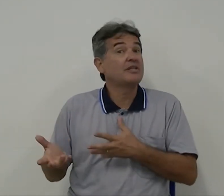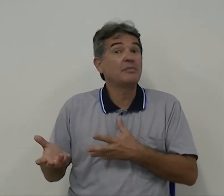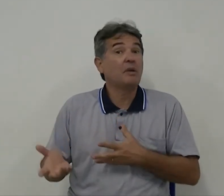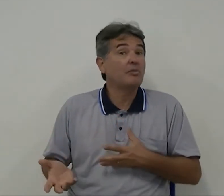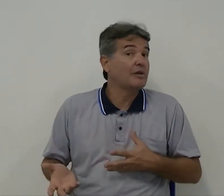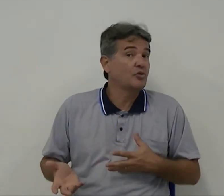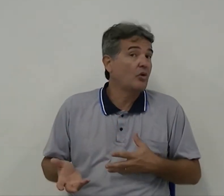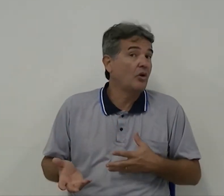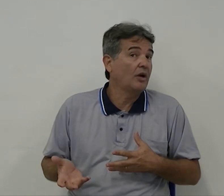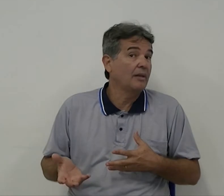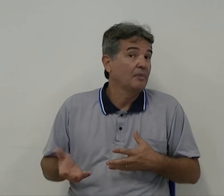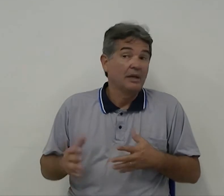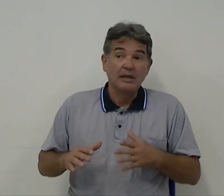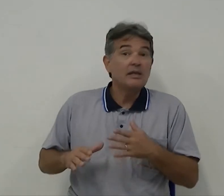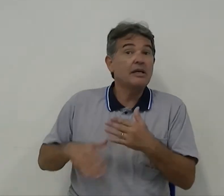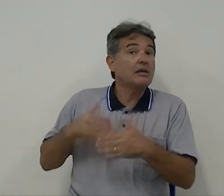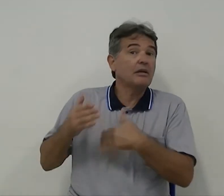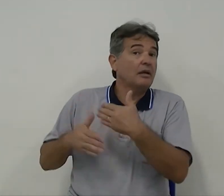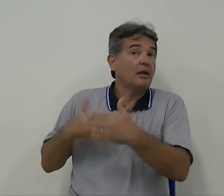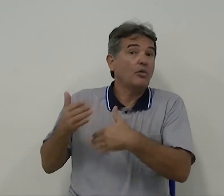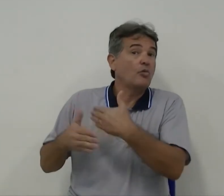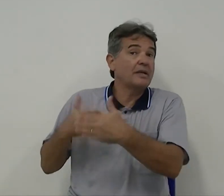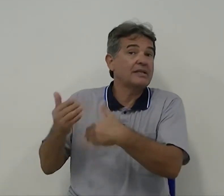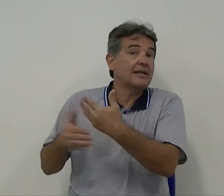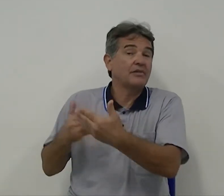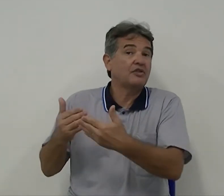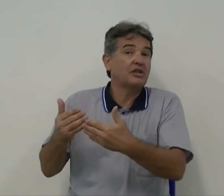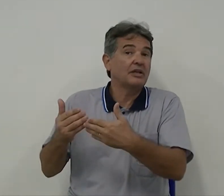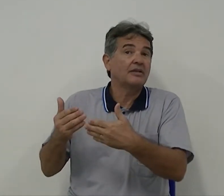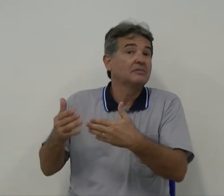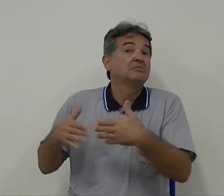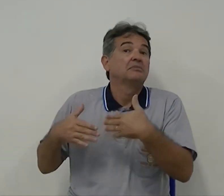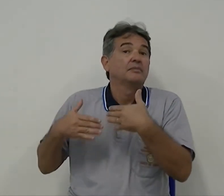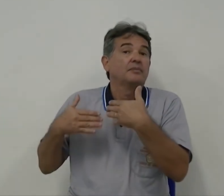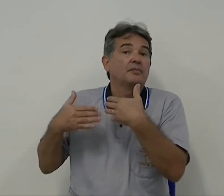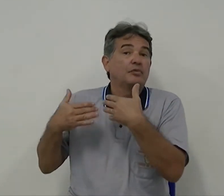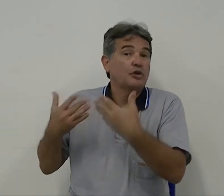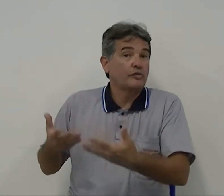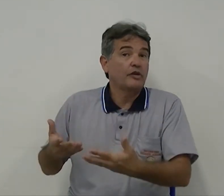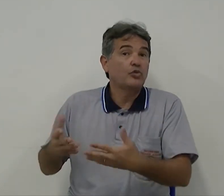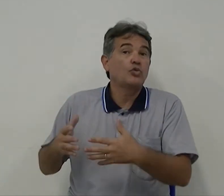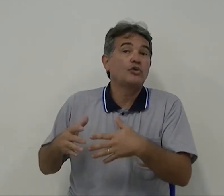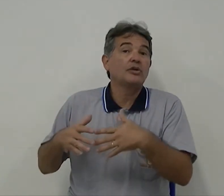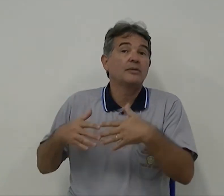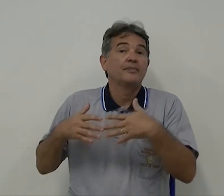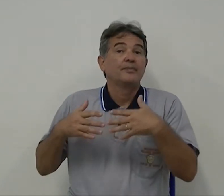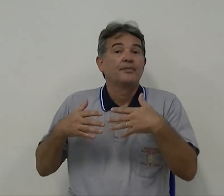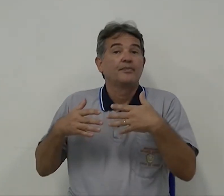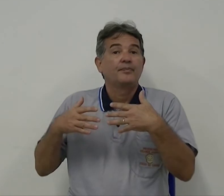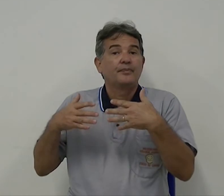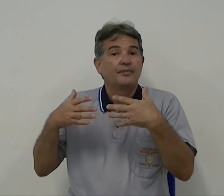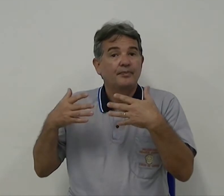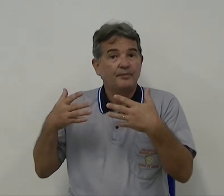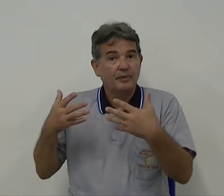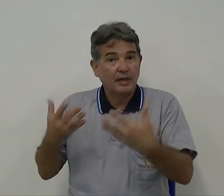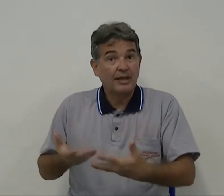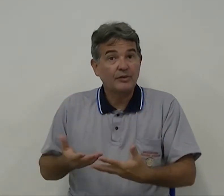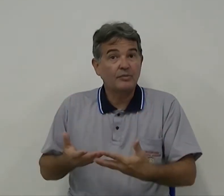desempenho na escola, e com o passar da vida, com juventude, na idade do